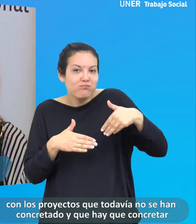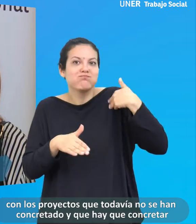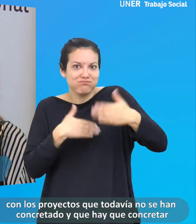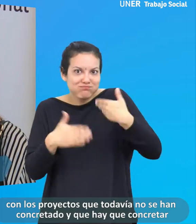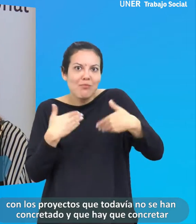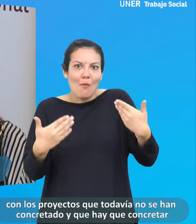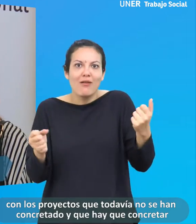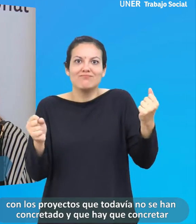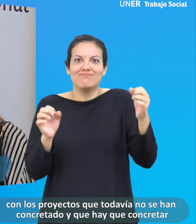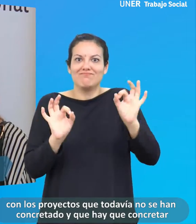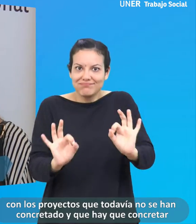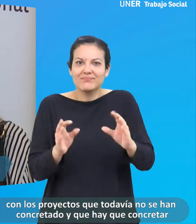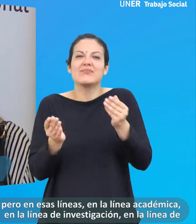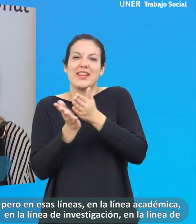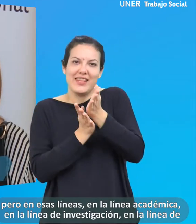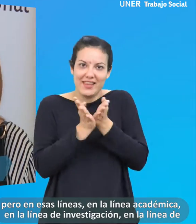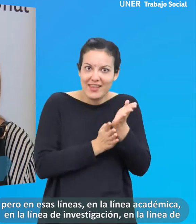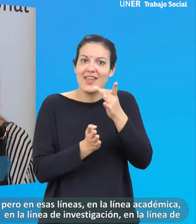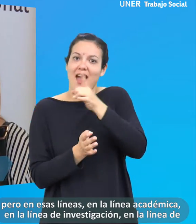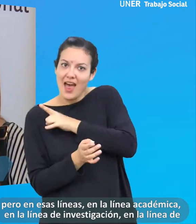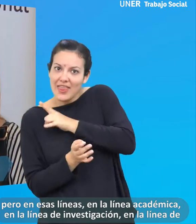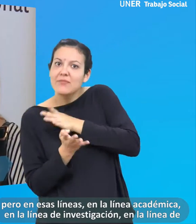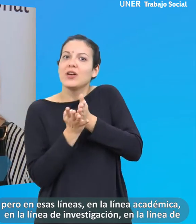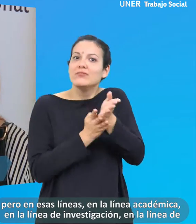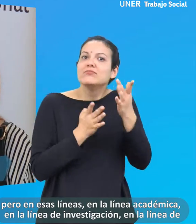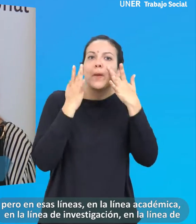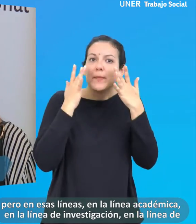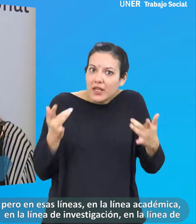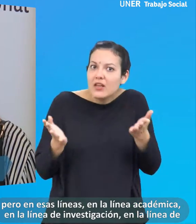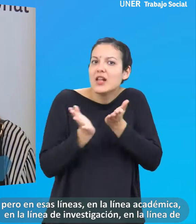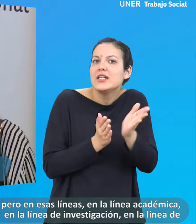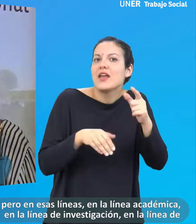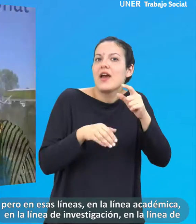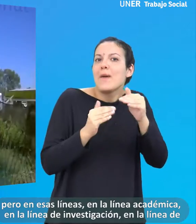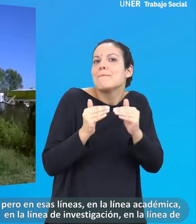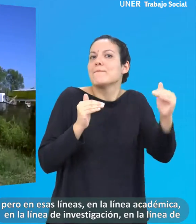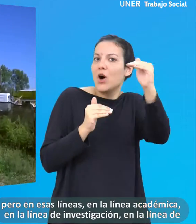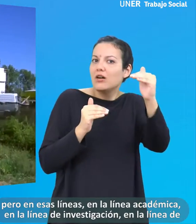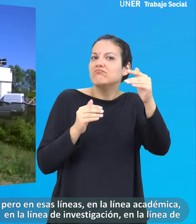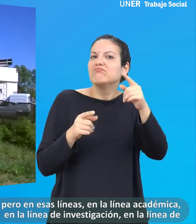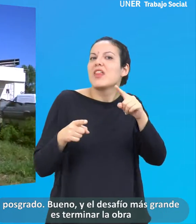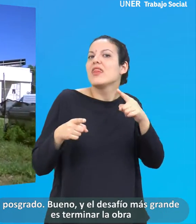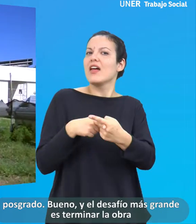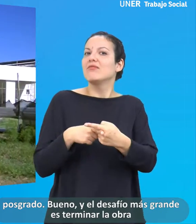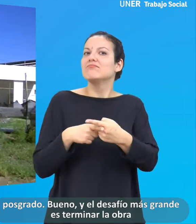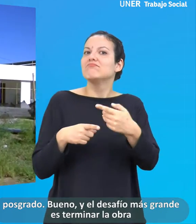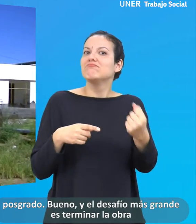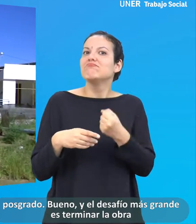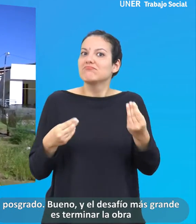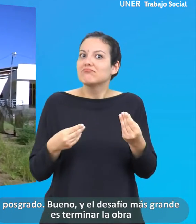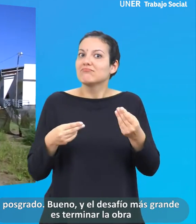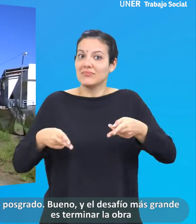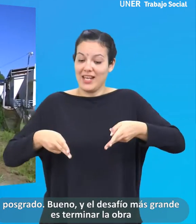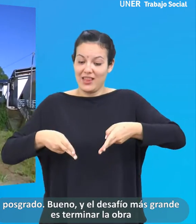concretar, pero en esas líneas, en la línea académica, en la línea de investigación, en la línea de posgrado. Bueno, y el desafío más grande